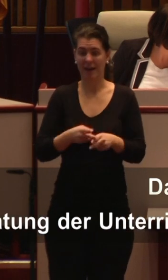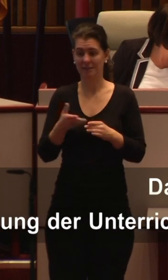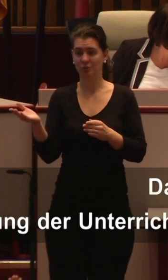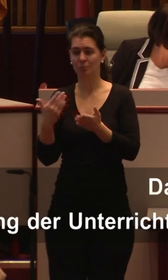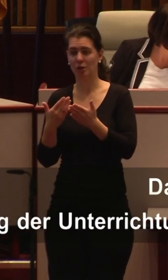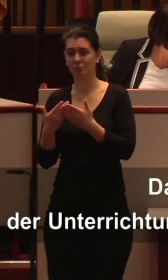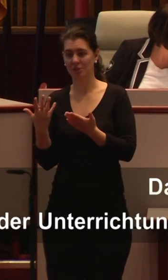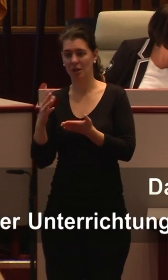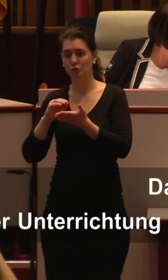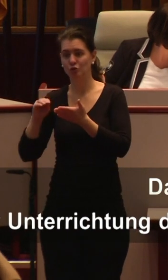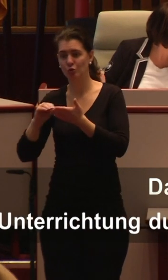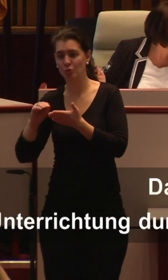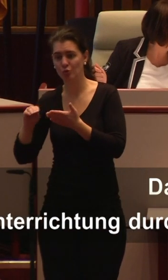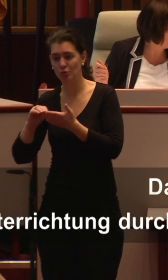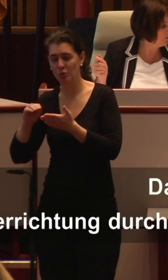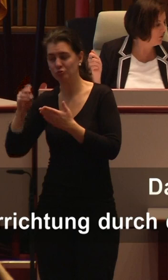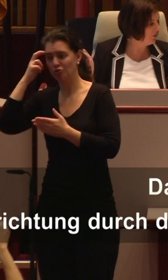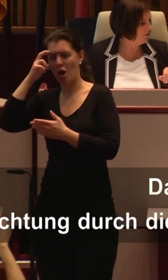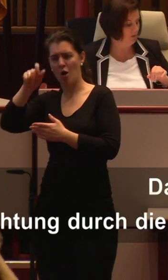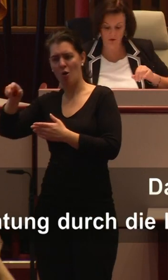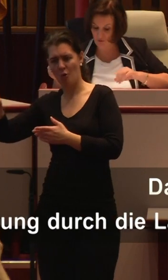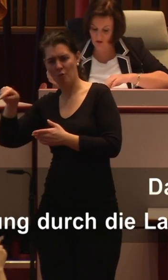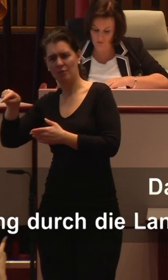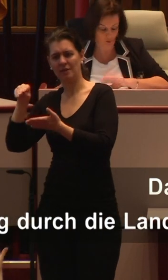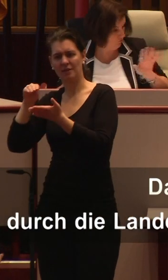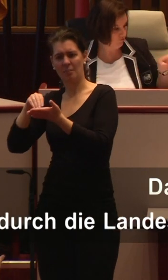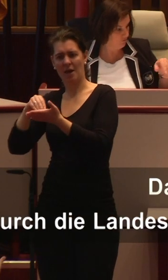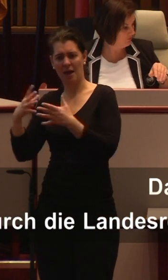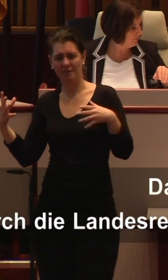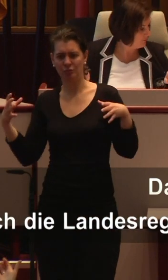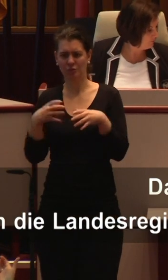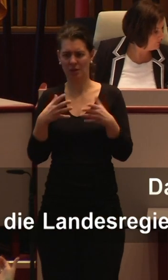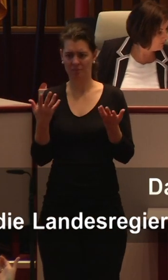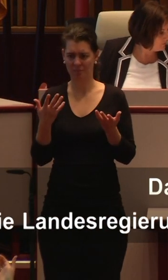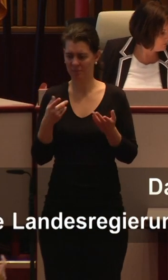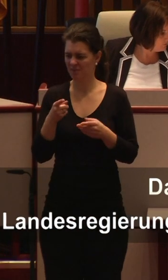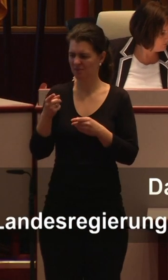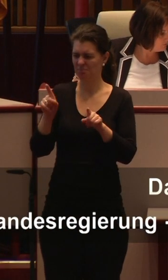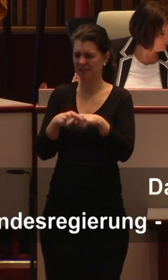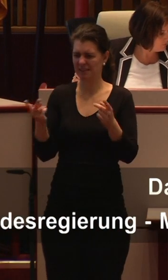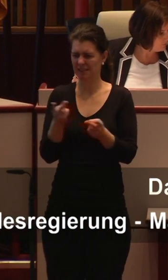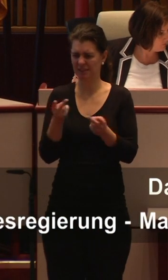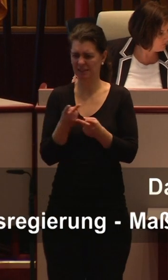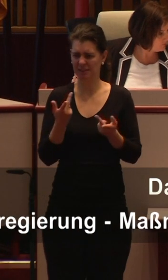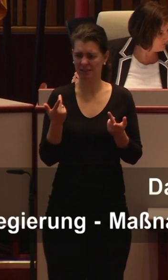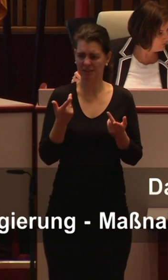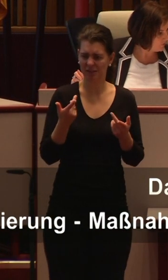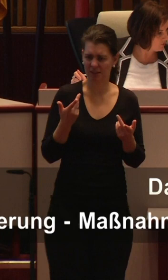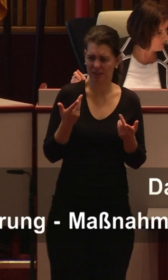Leistungsschwächeren zu einer Überforderung kommt. Die Folgen sind Frustration und womöglich Spannung, die dem Ziel eines